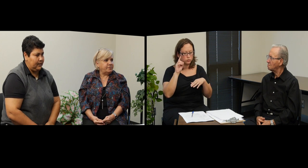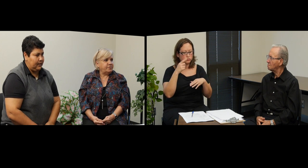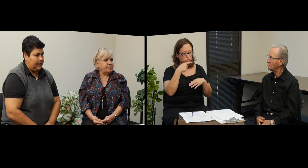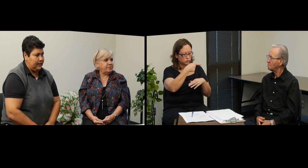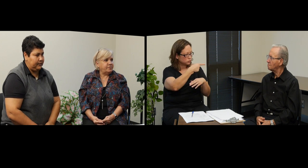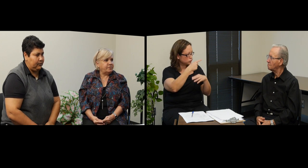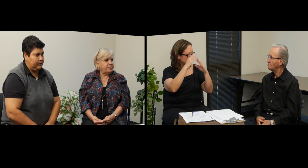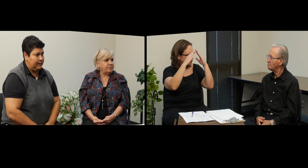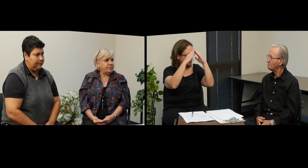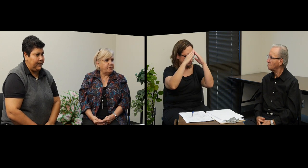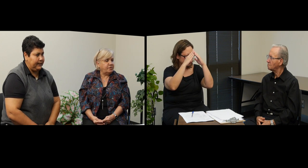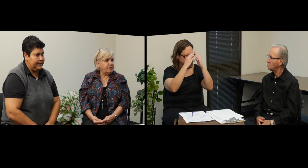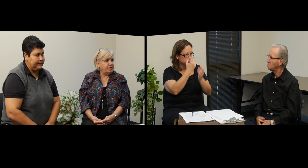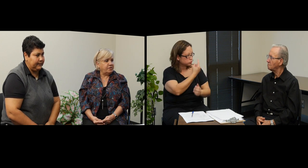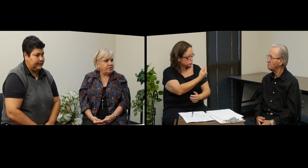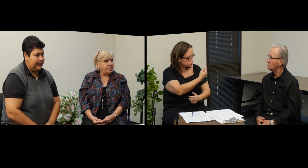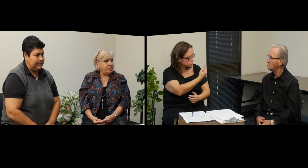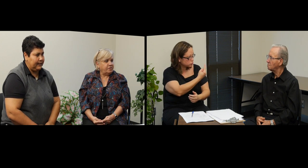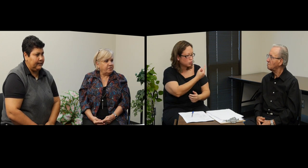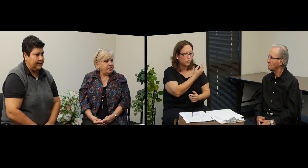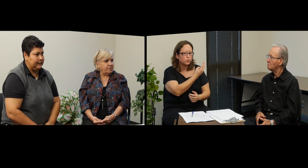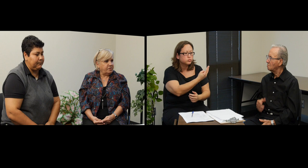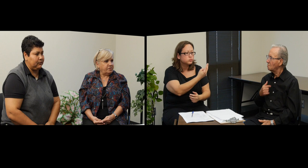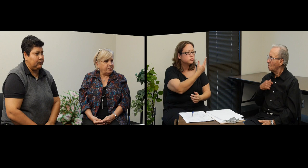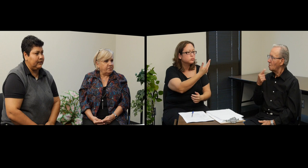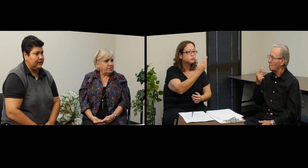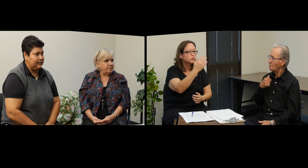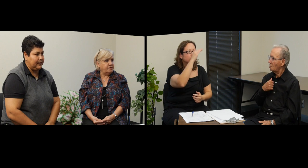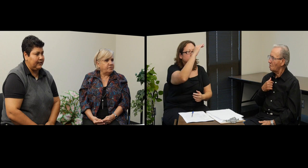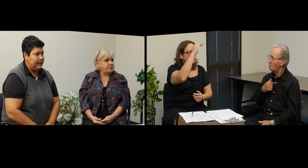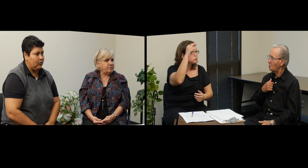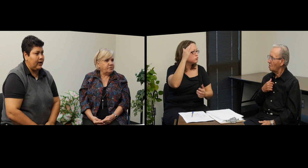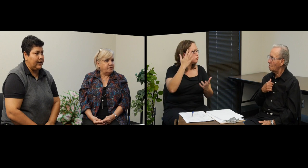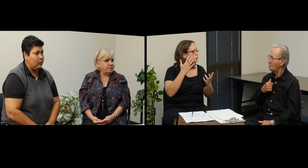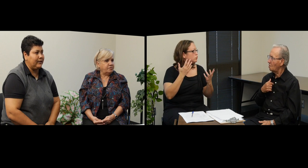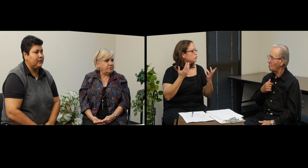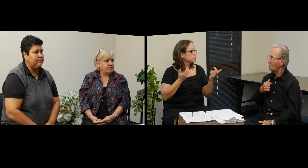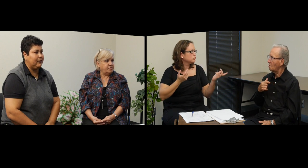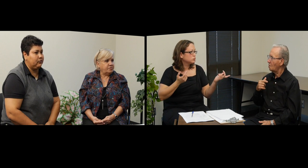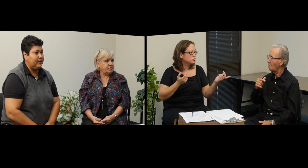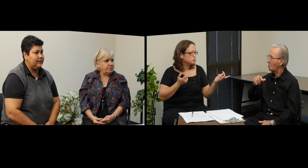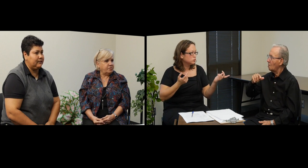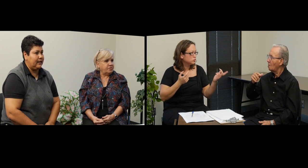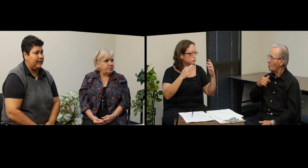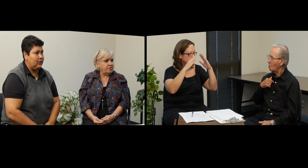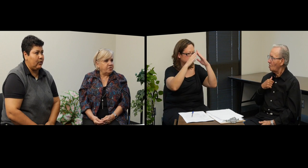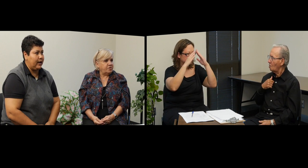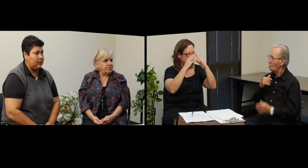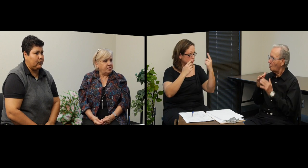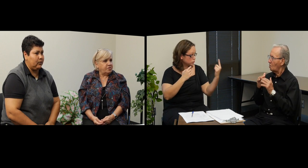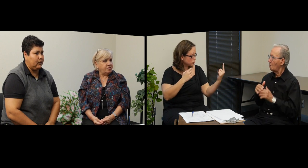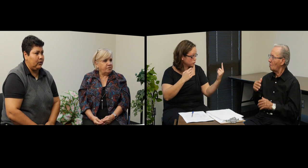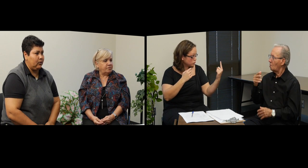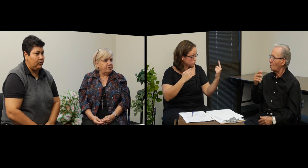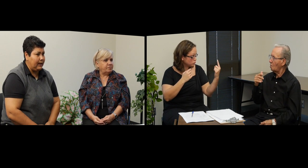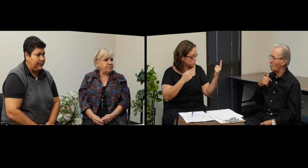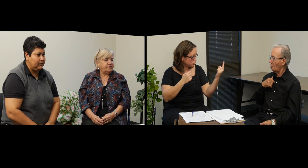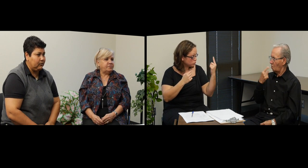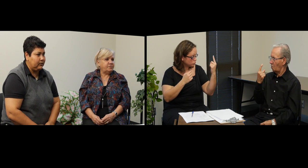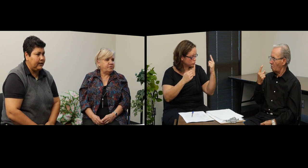La segunda página se trata de las personas que están en el hogar. ¿Cuántas personas están en el hogar? ¿Una persona